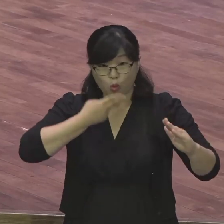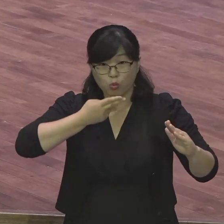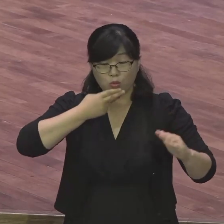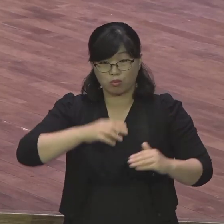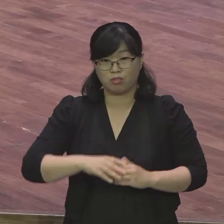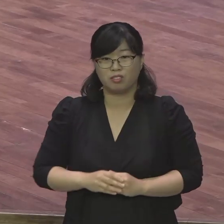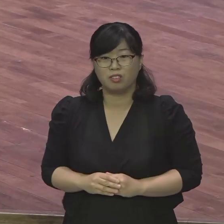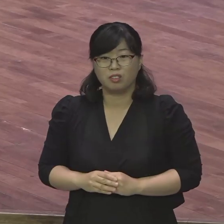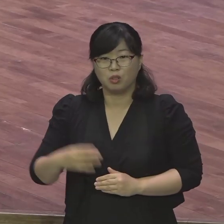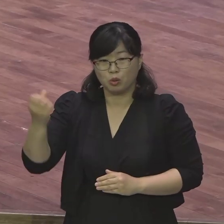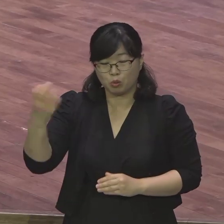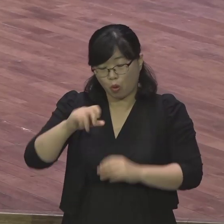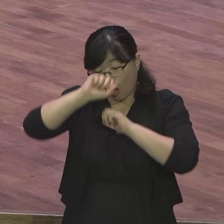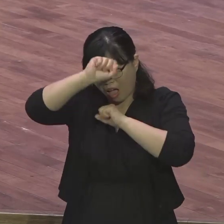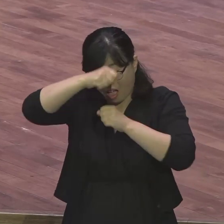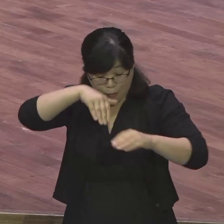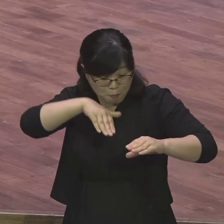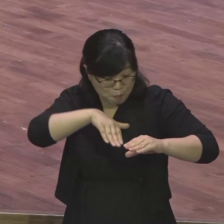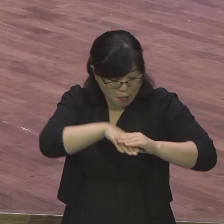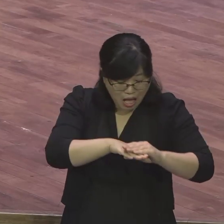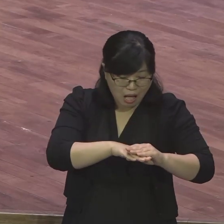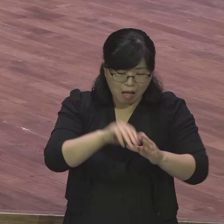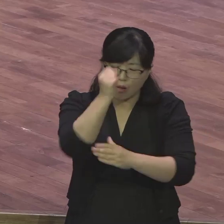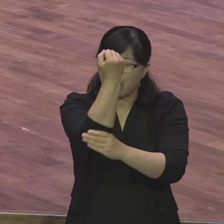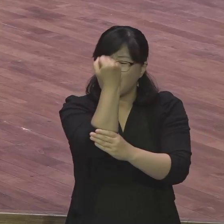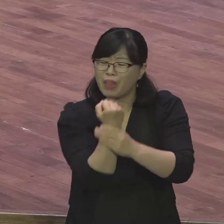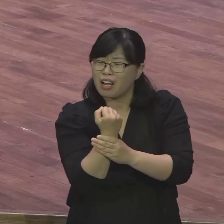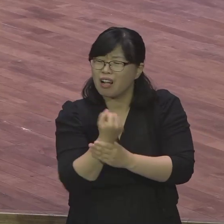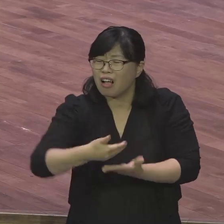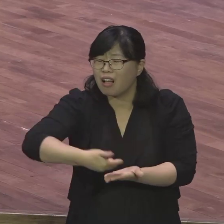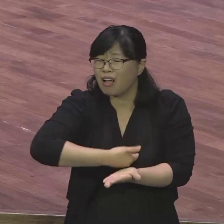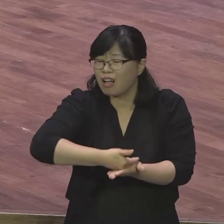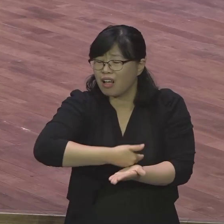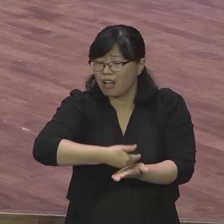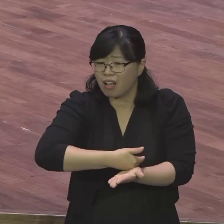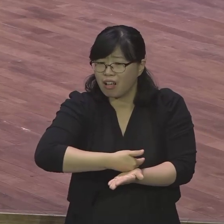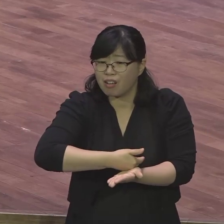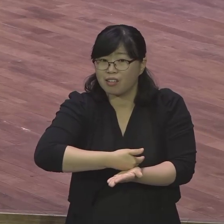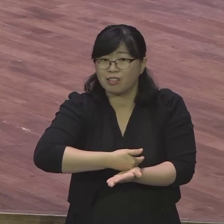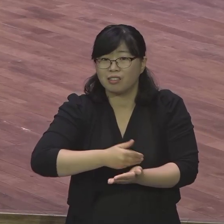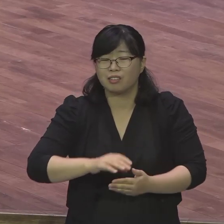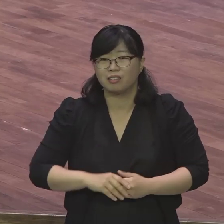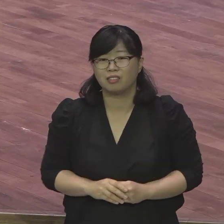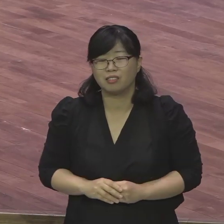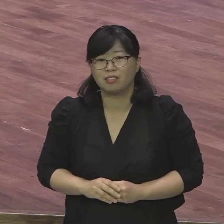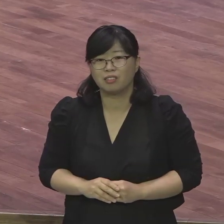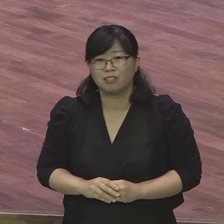먼지 들어가니까 전부 다 손님 오면 발뻑듯이 너무 먼지만 먼지 속에 사니까